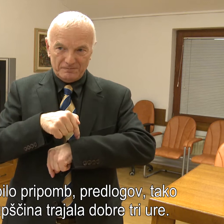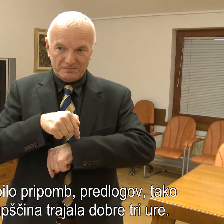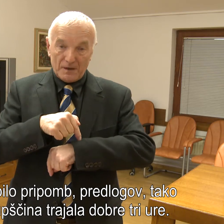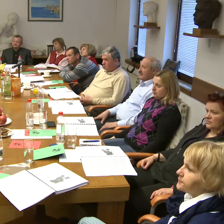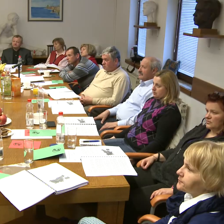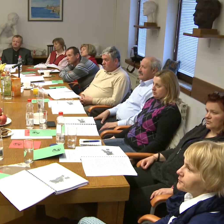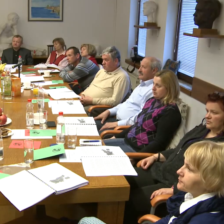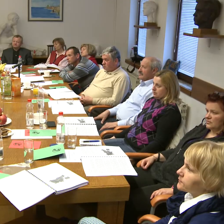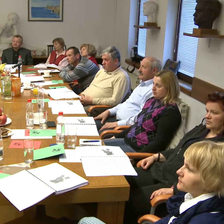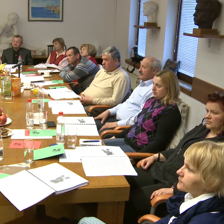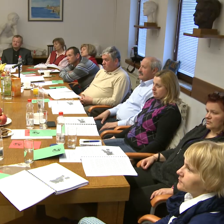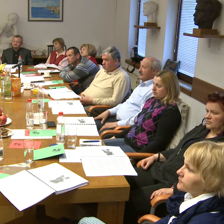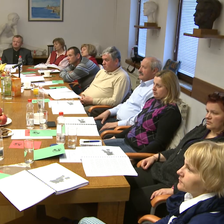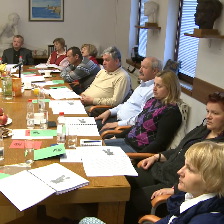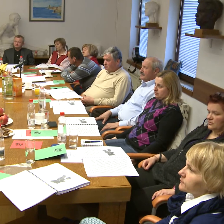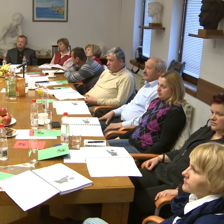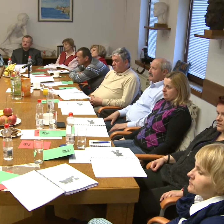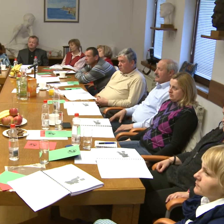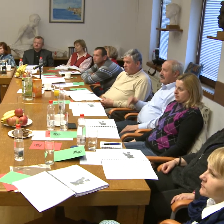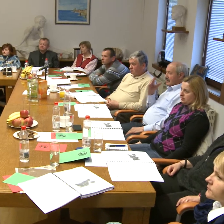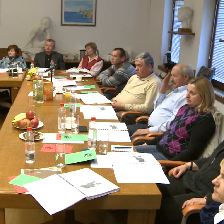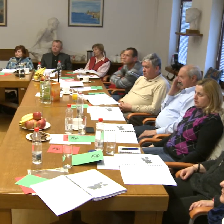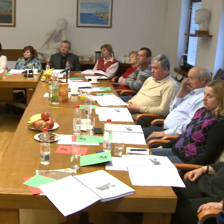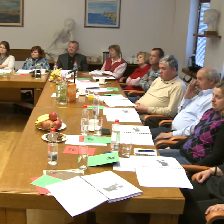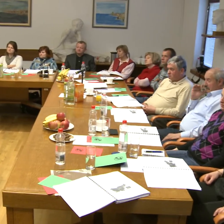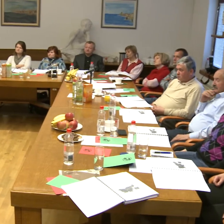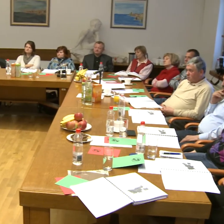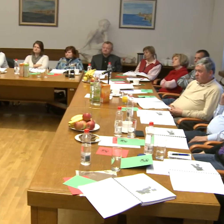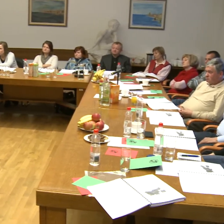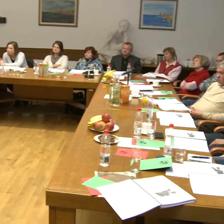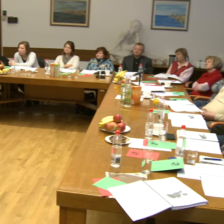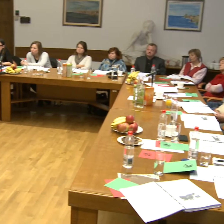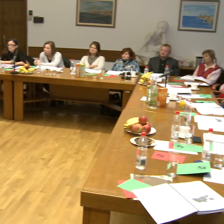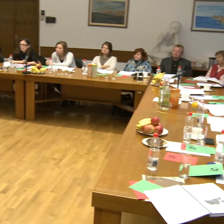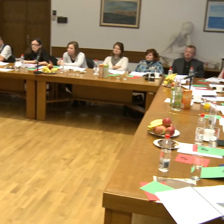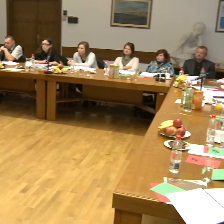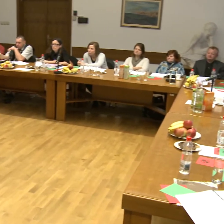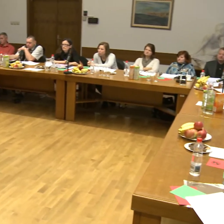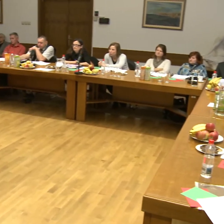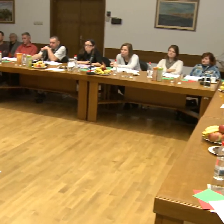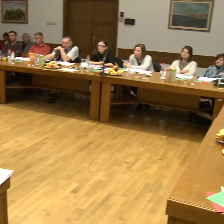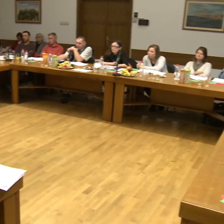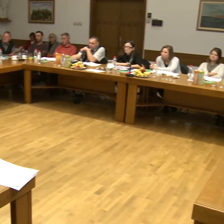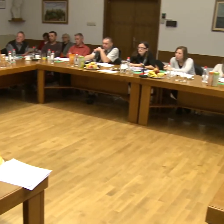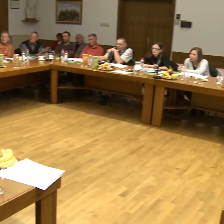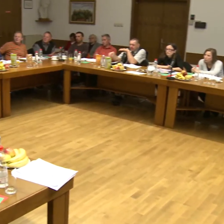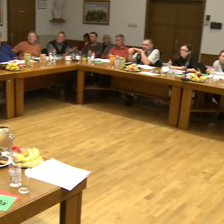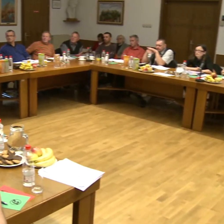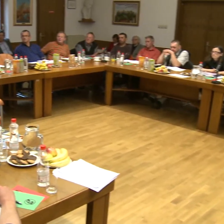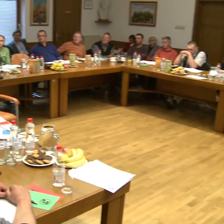V sleds finančni krizi, torej z prvim prvim 2014, ima Zveza štiri